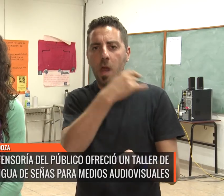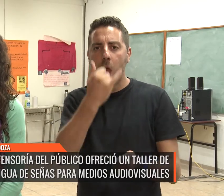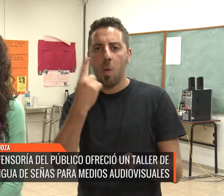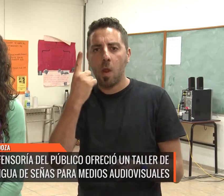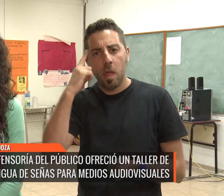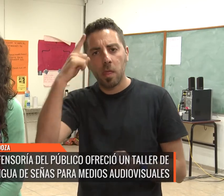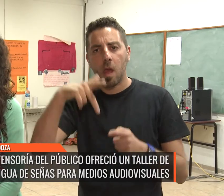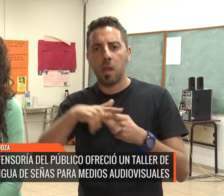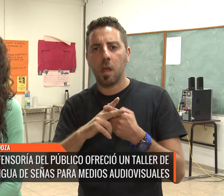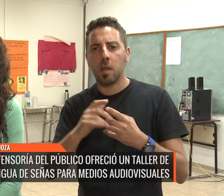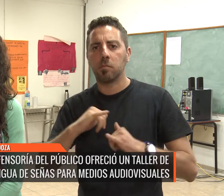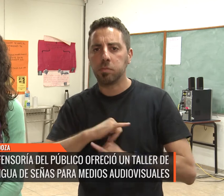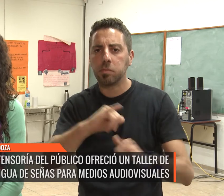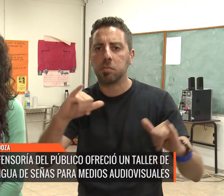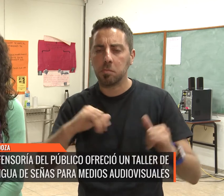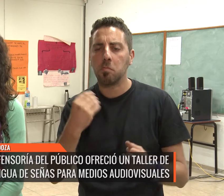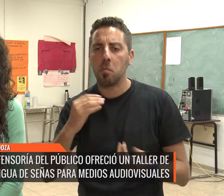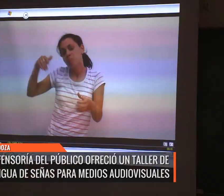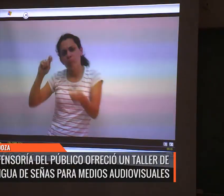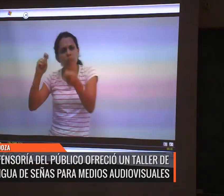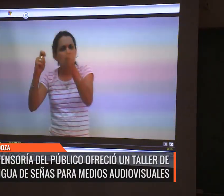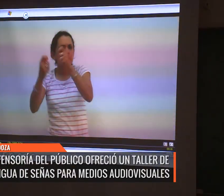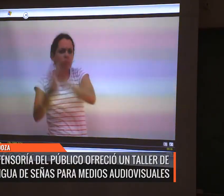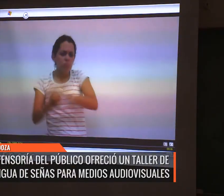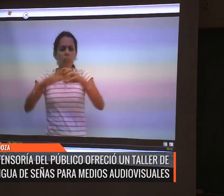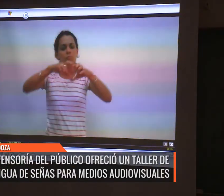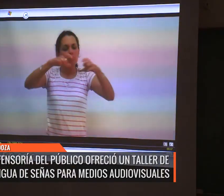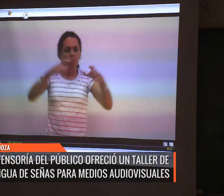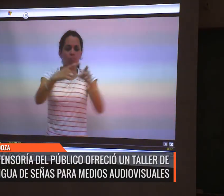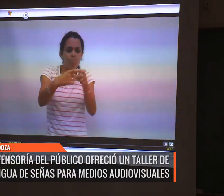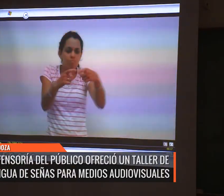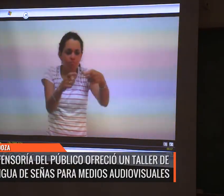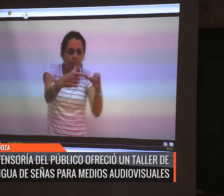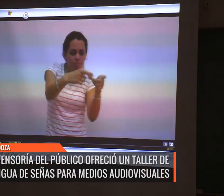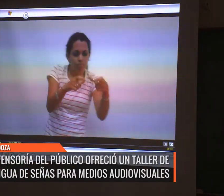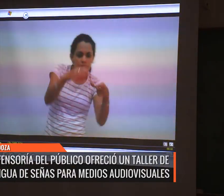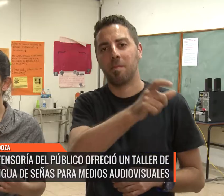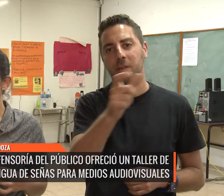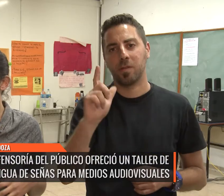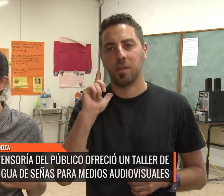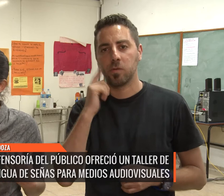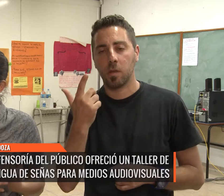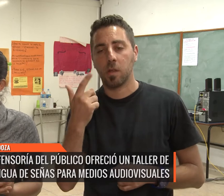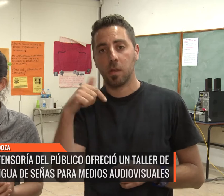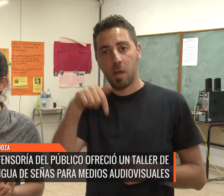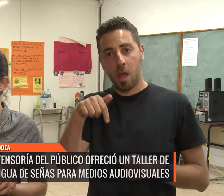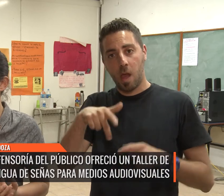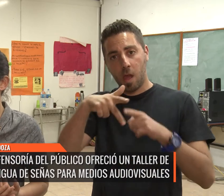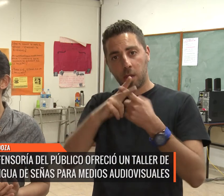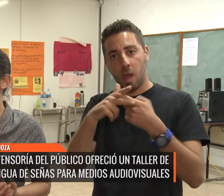modalidad, digamos. Me pareció una propuesta muy interesante. En el caso del taller, no nos dedicamos a pensar la interpretación simultánea en